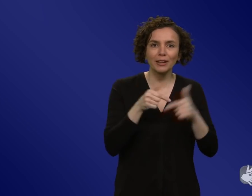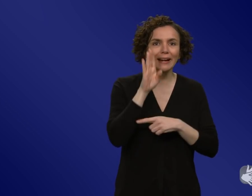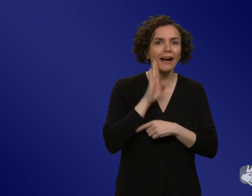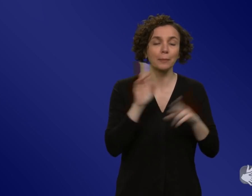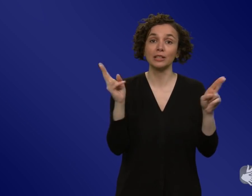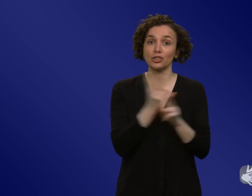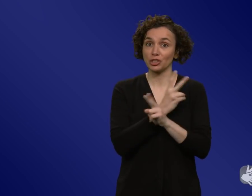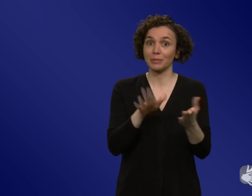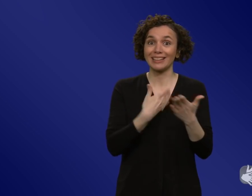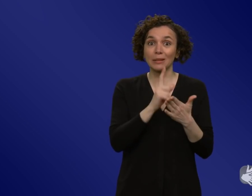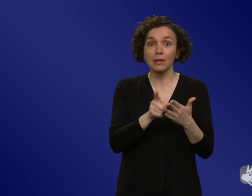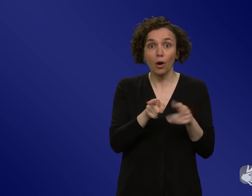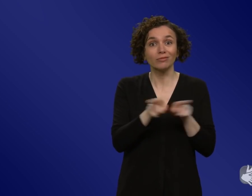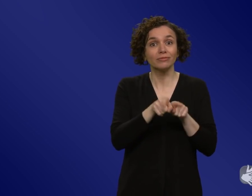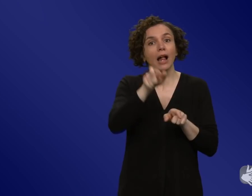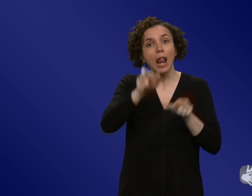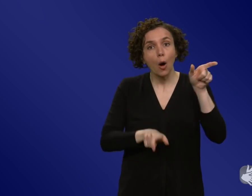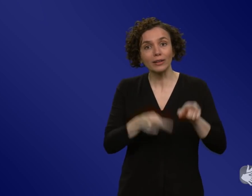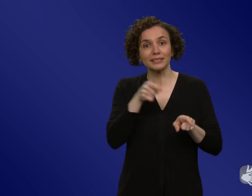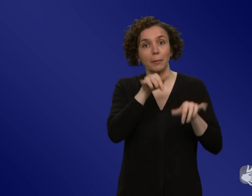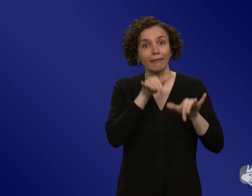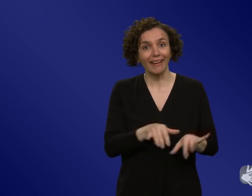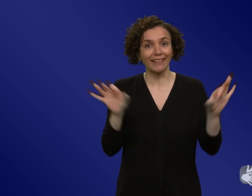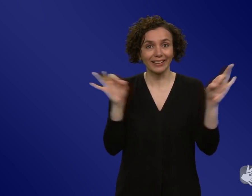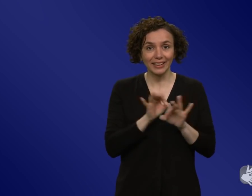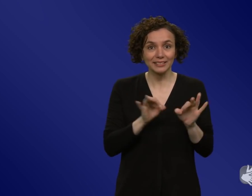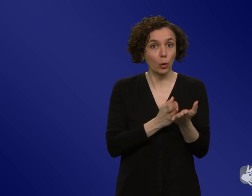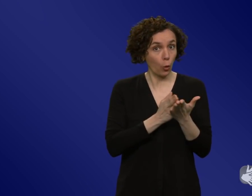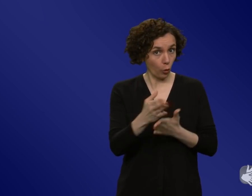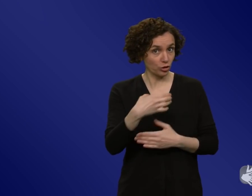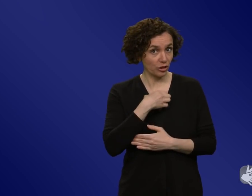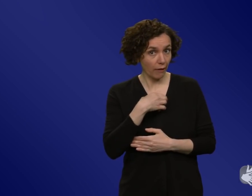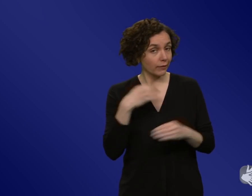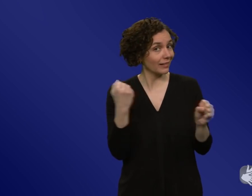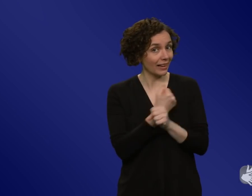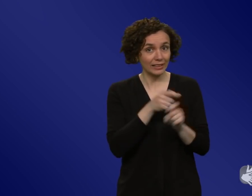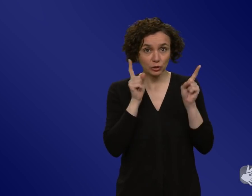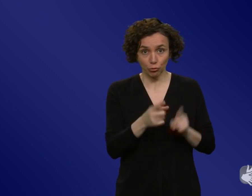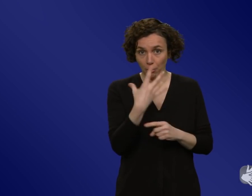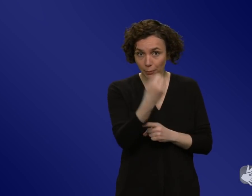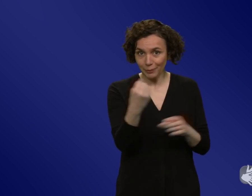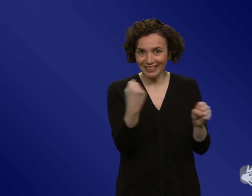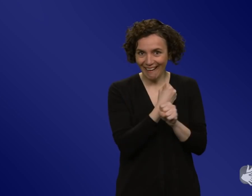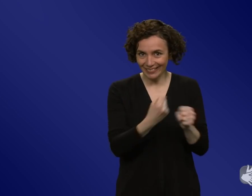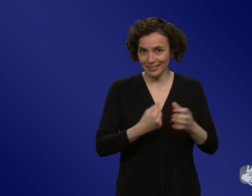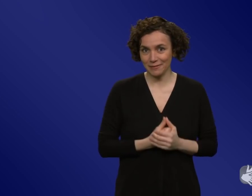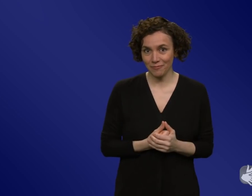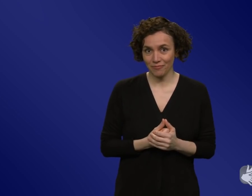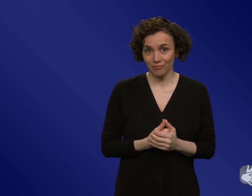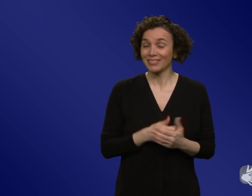chronischen Erkrankungen, Beispiel, denen man das vielleicht gar nicht ansieht, dass sie vulnerable sind. Und davon gibt es relativ viele. Und ich finde,